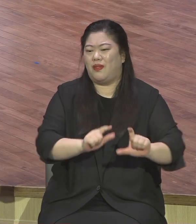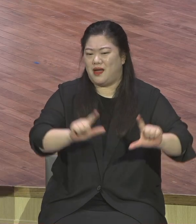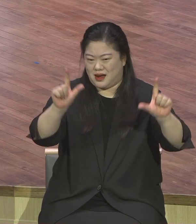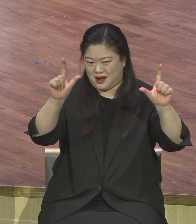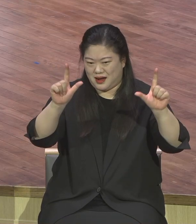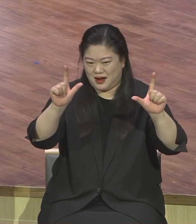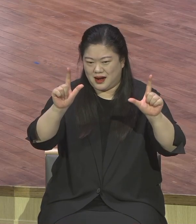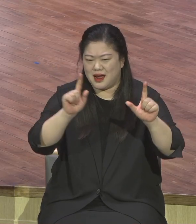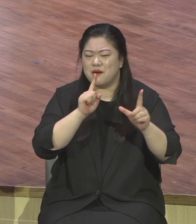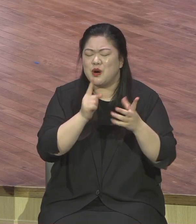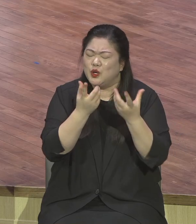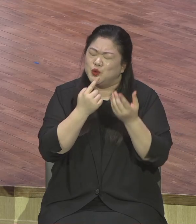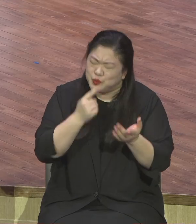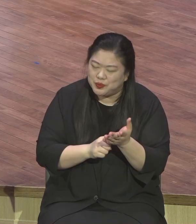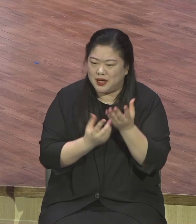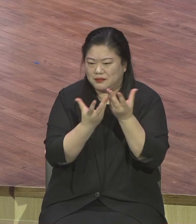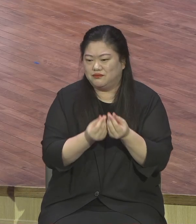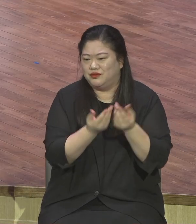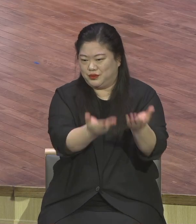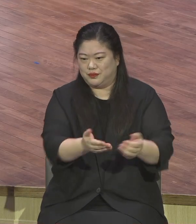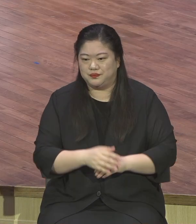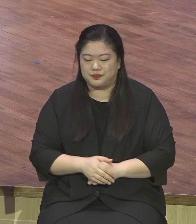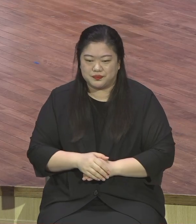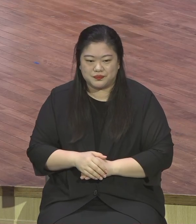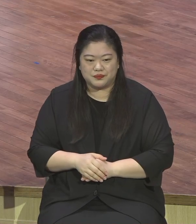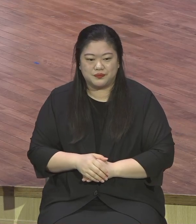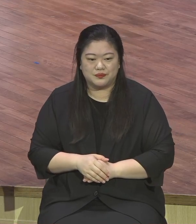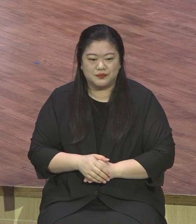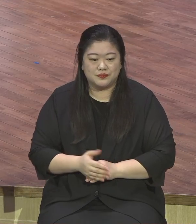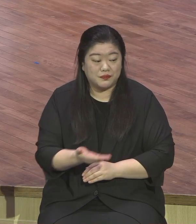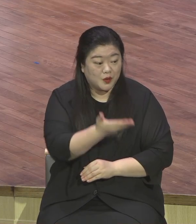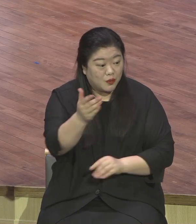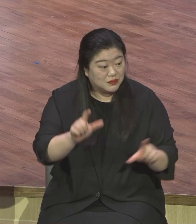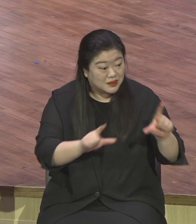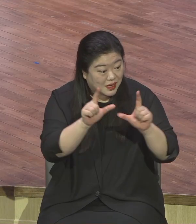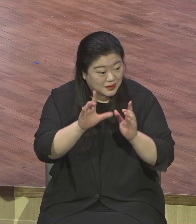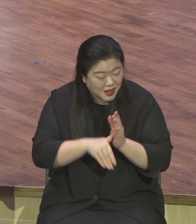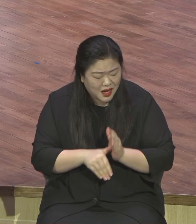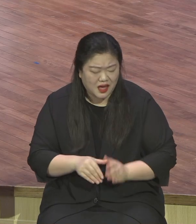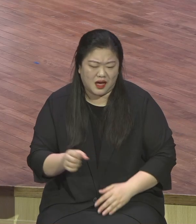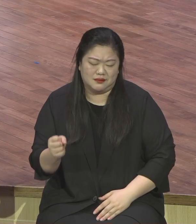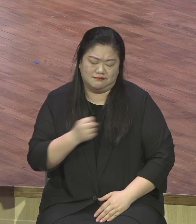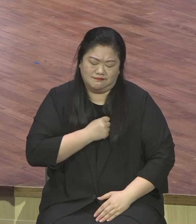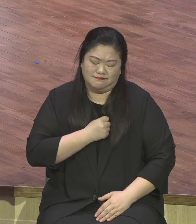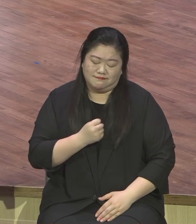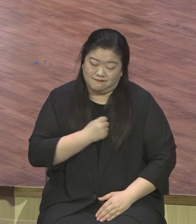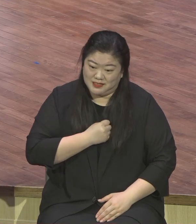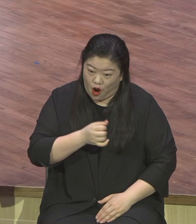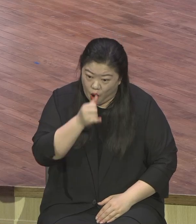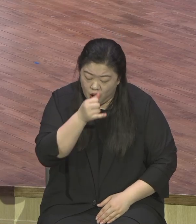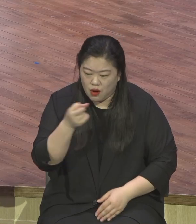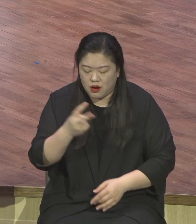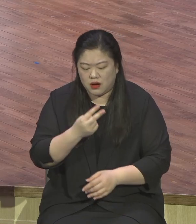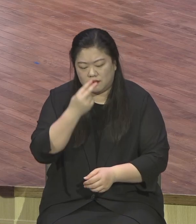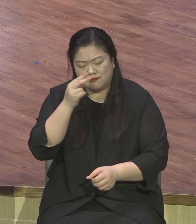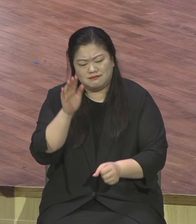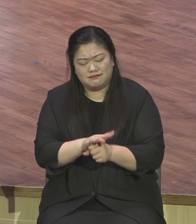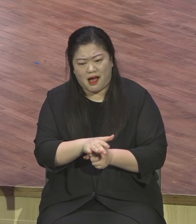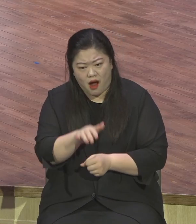살다 보면 힘들고 답답한 일을 많이 겪습니다. 지금 코로나19 내에서 우리나라뿐만 아니라 전 세계가